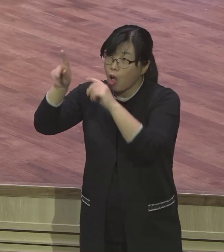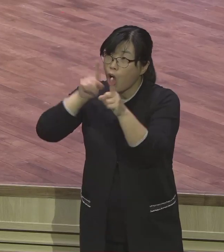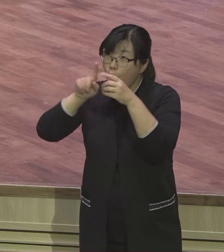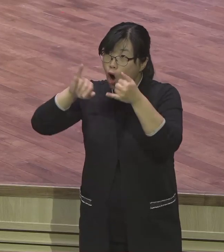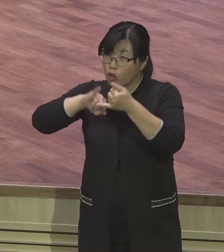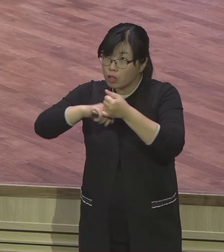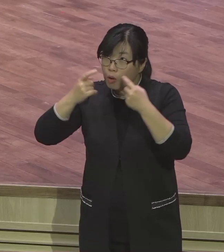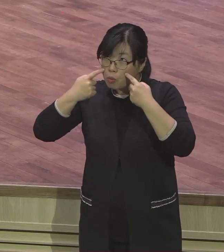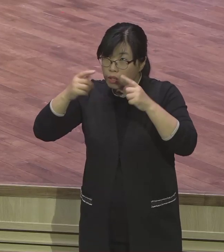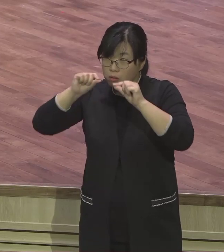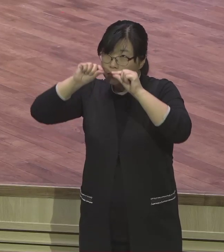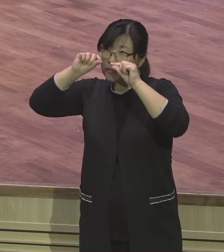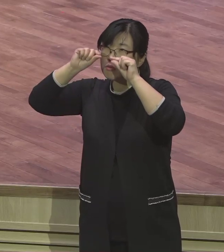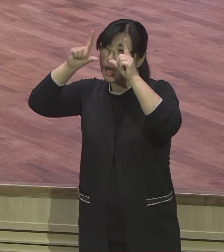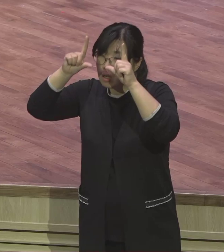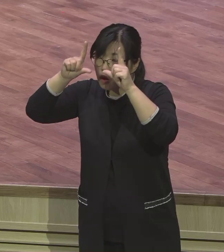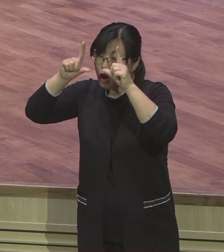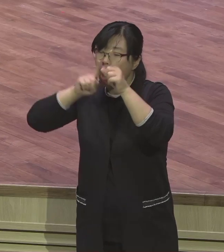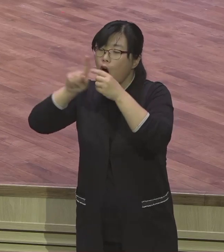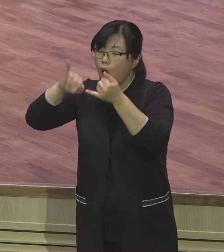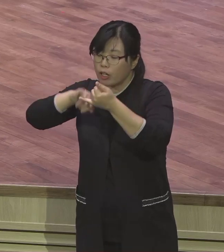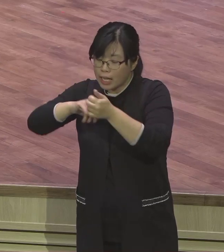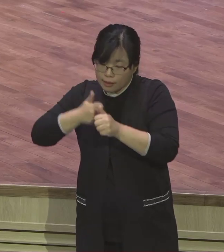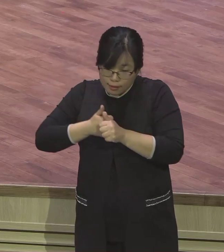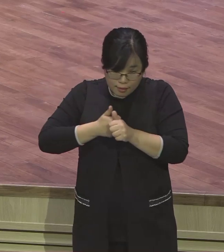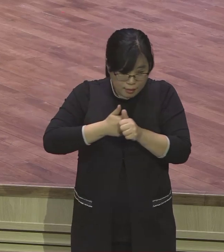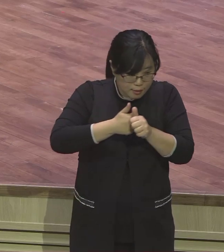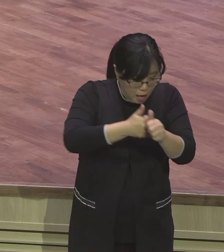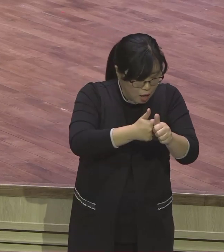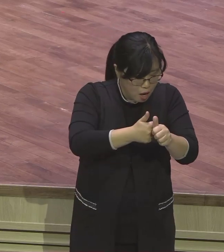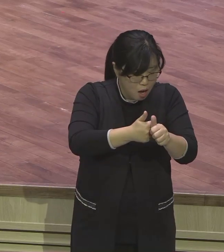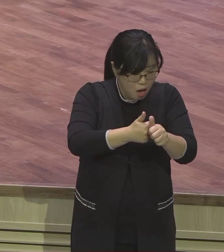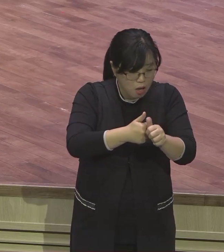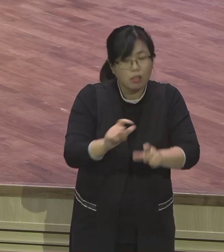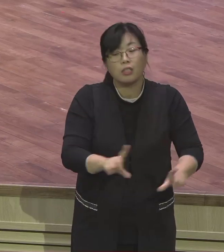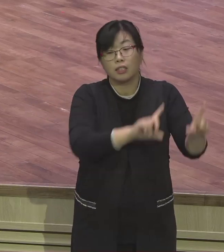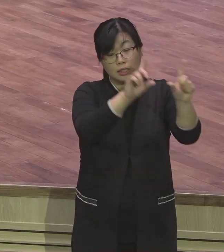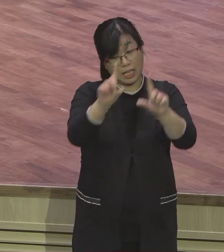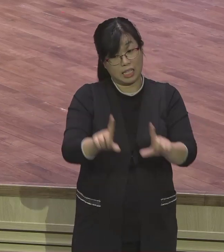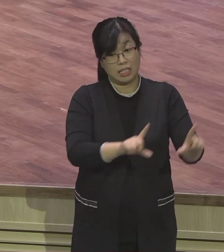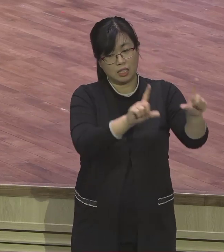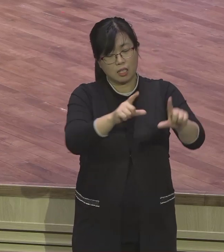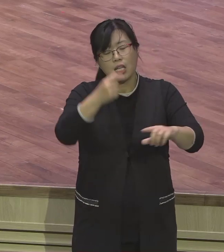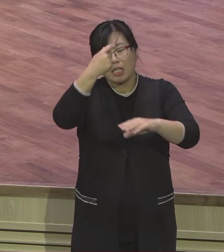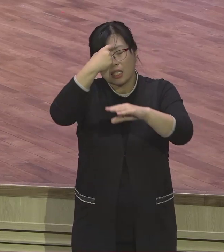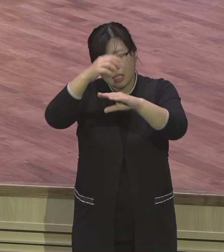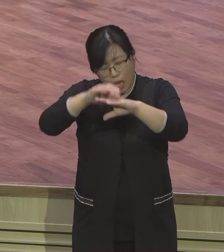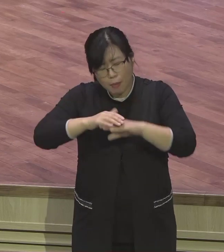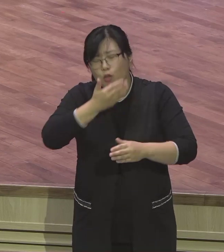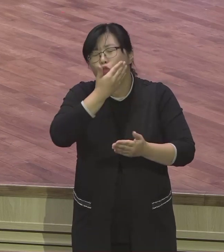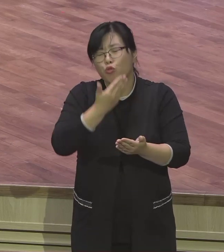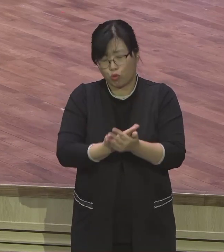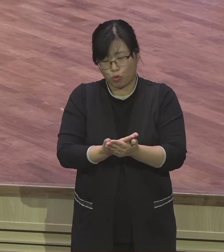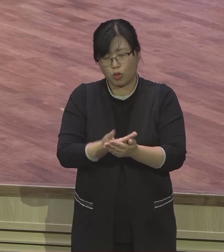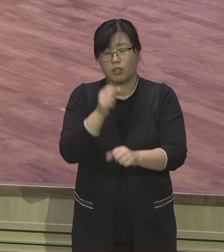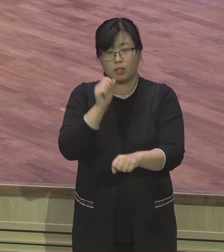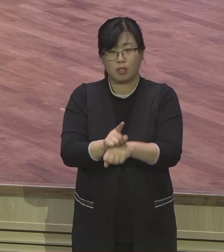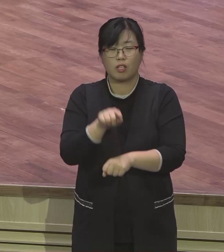순종해서 나가는 게 신앙생활이에요. 교회 다닌다. 다닌다. 그게 아니에요. 그건 종교예요. 영계 납부절에서 한 주도 안